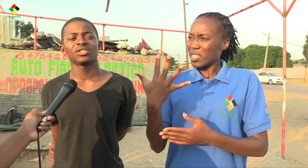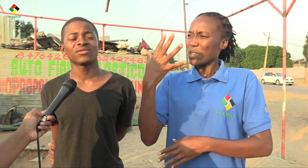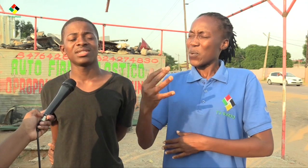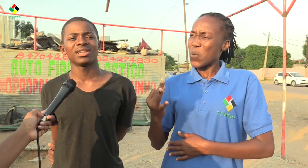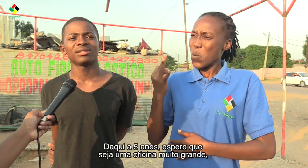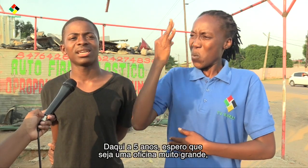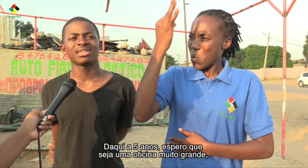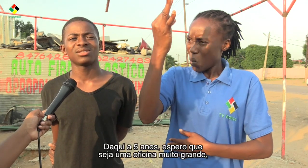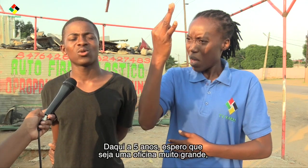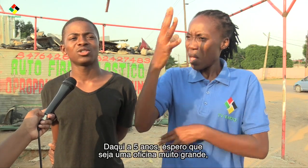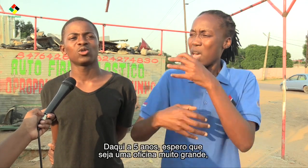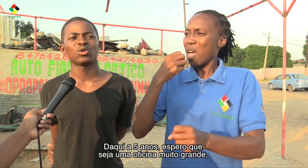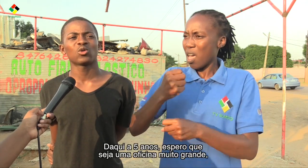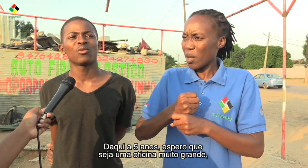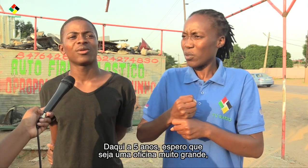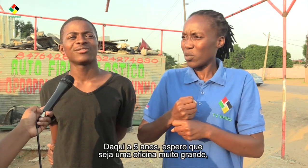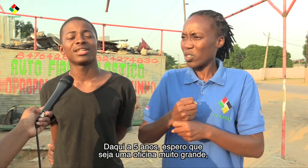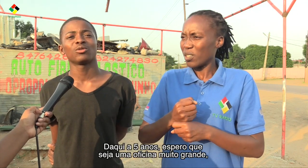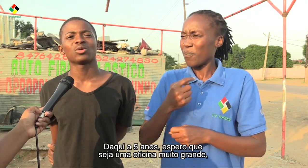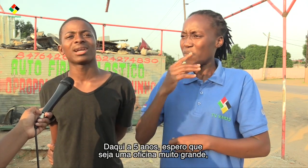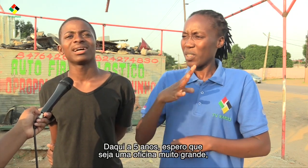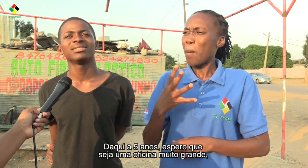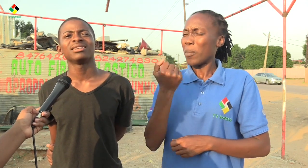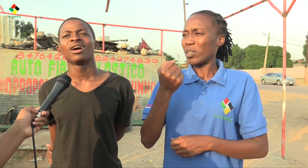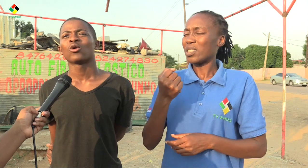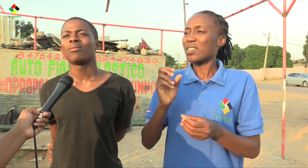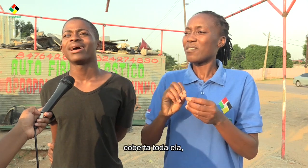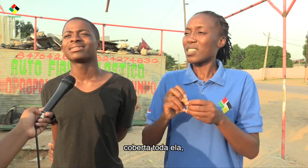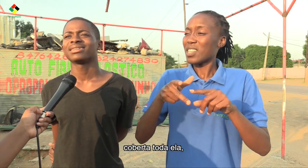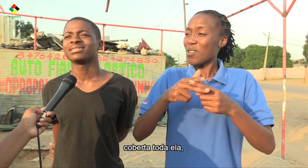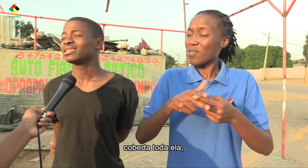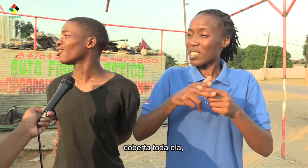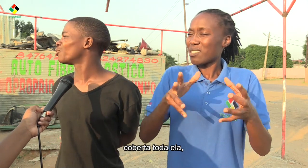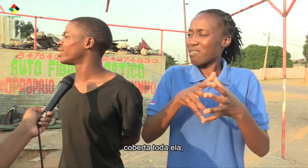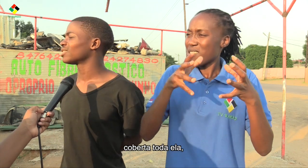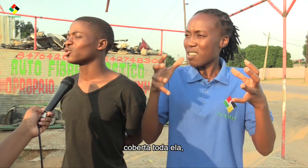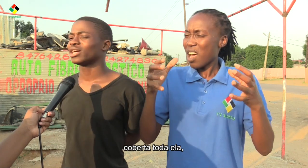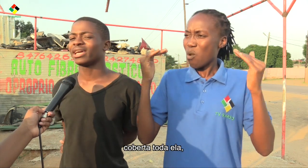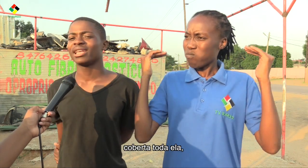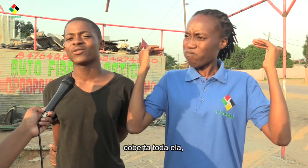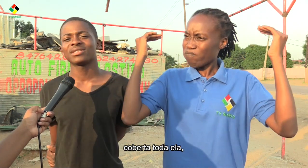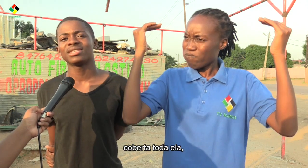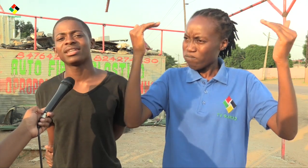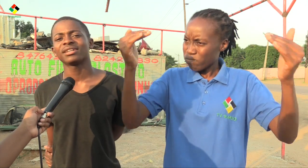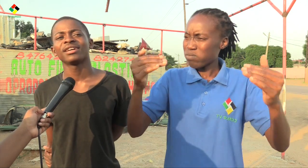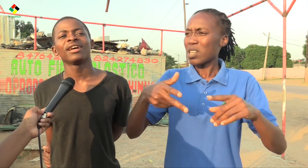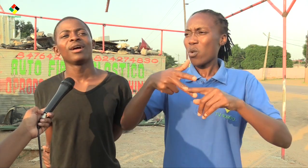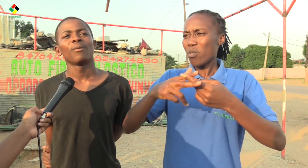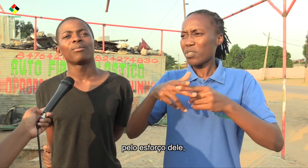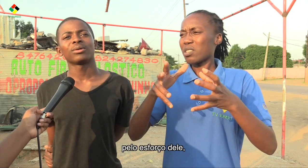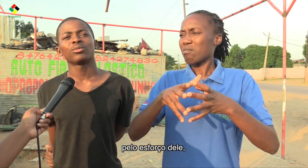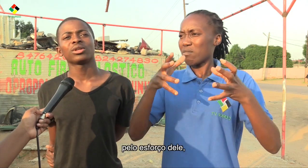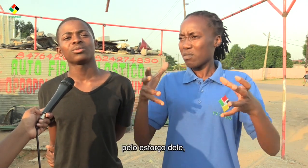Esta oficina, daqui a cinco anos de olho, como uma oficina muito grande, coberta toda ela, oficina,